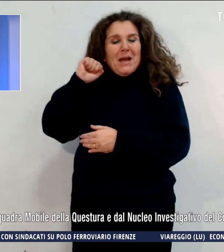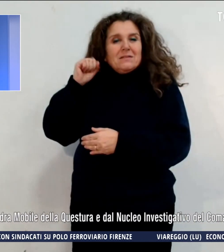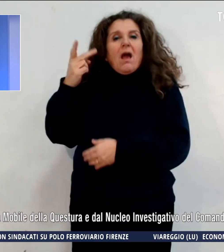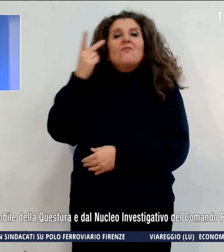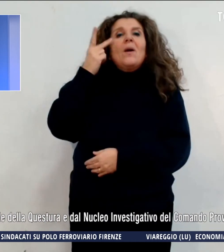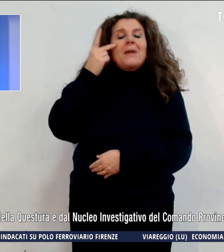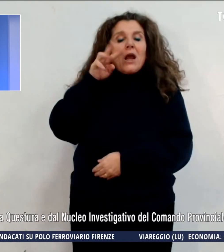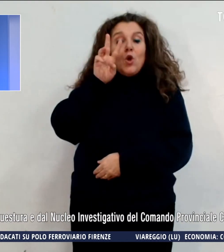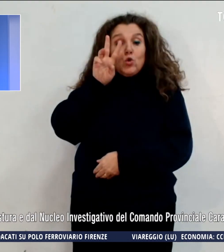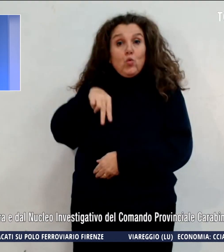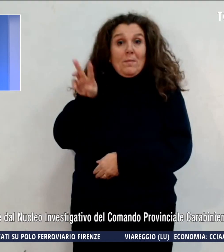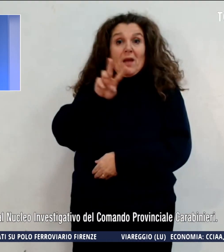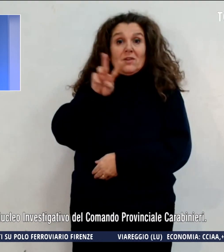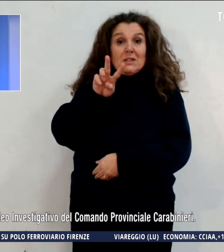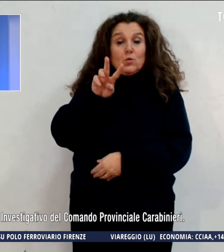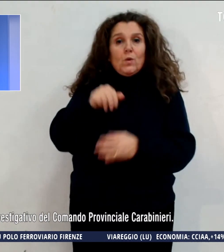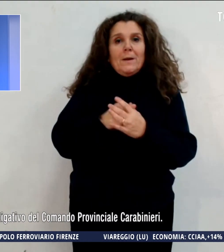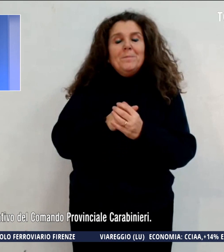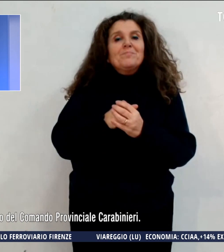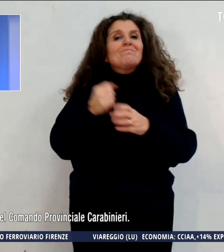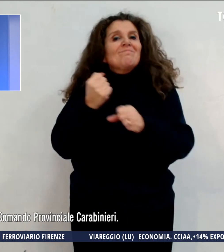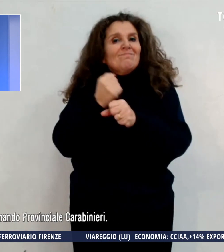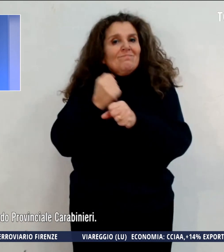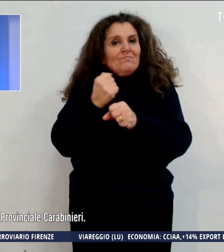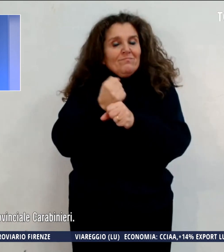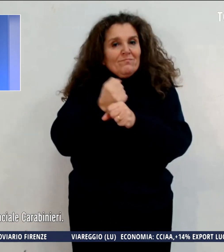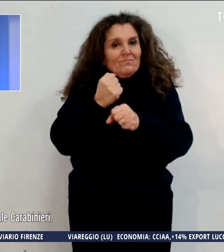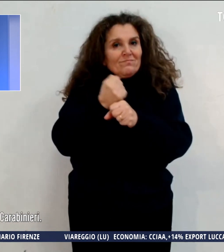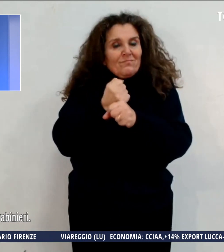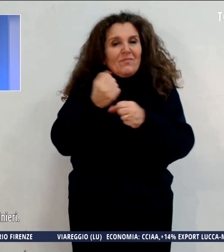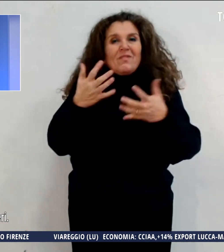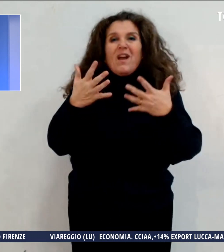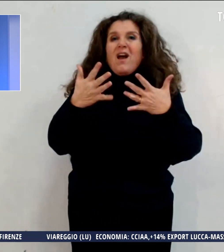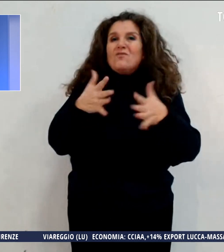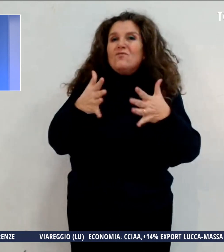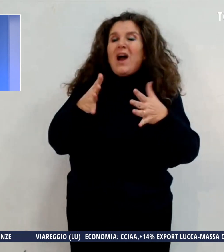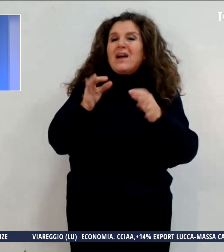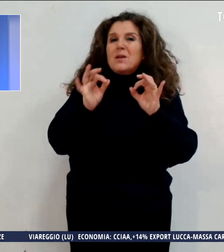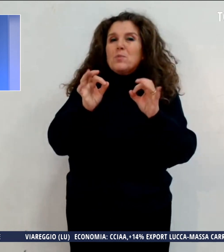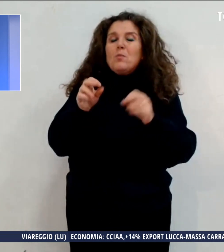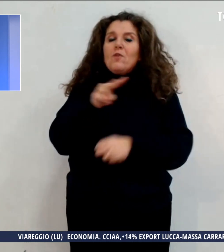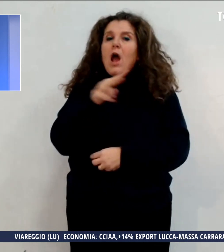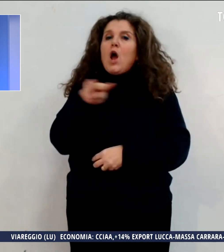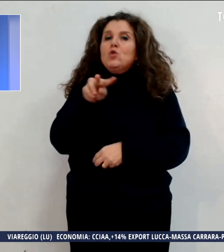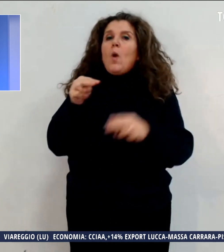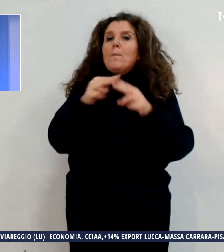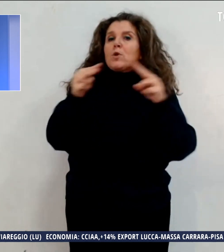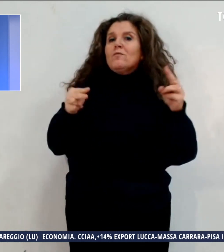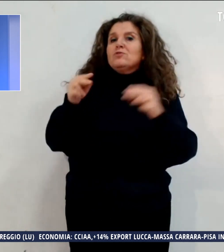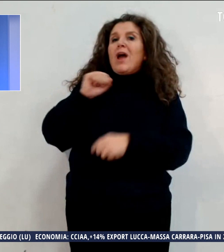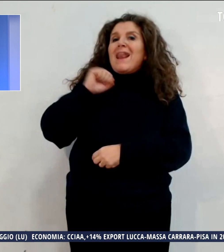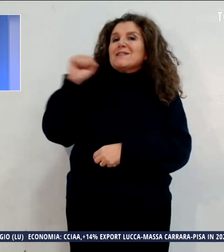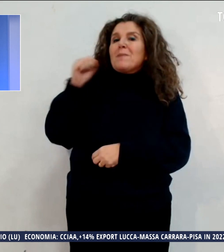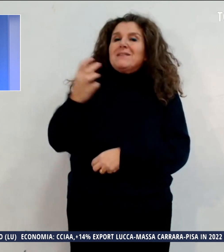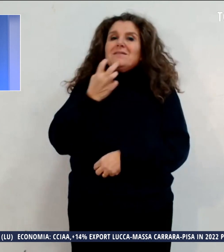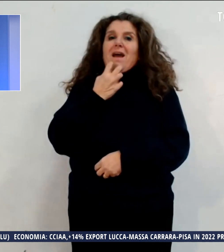2022. Le operazioni si sono svolte appunto tra le province di La Spezia e Massa